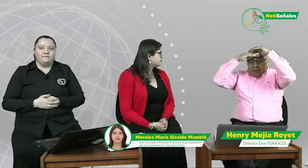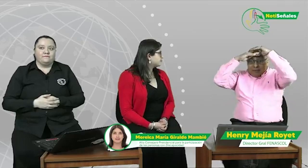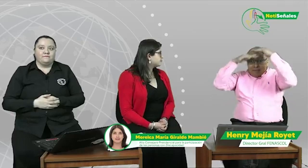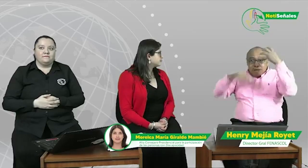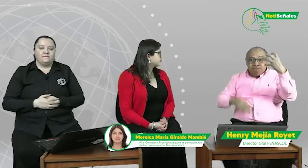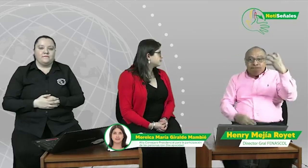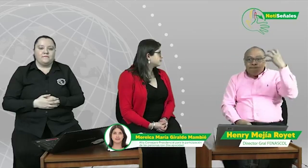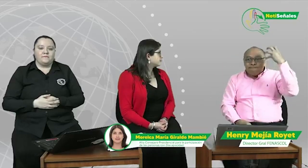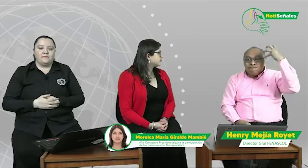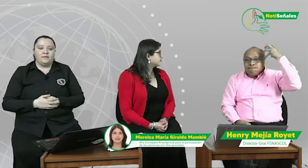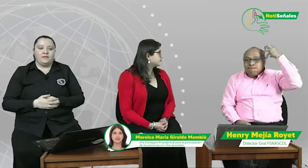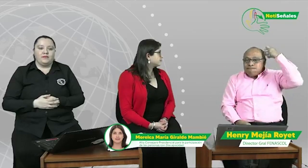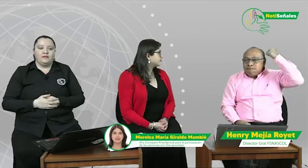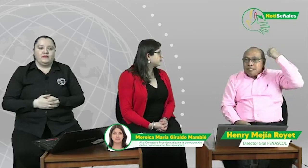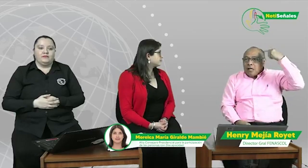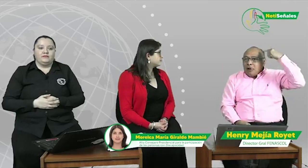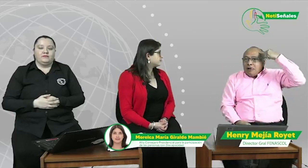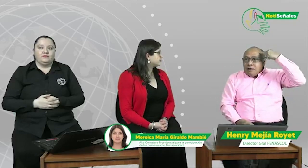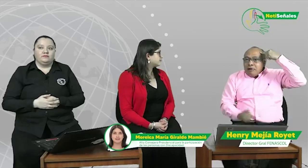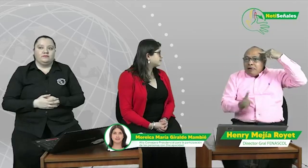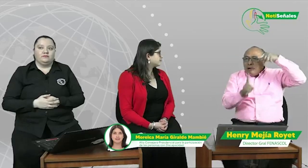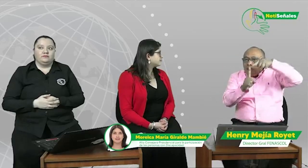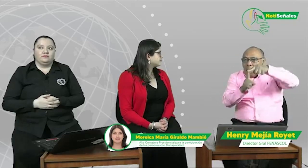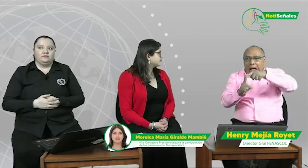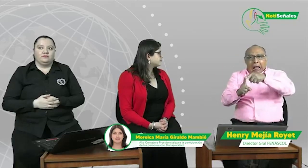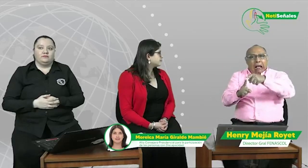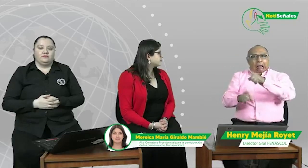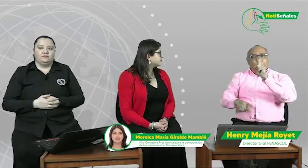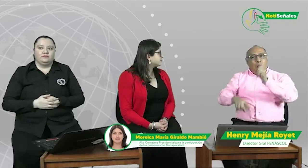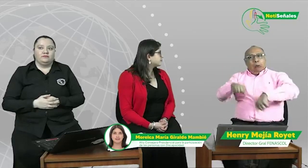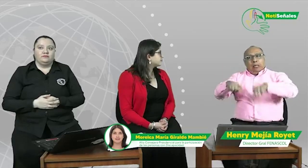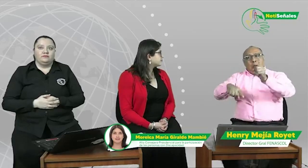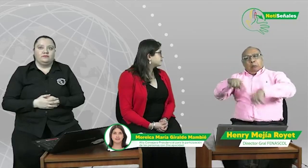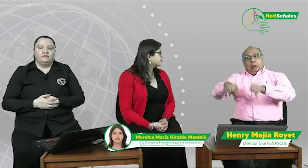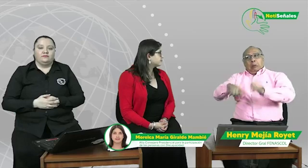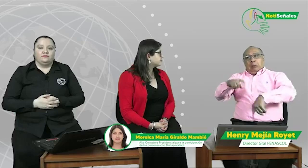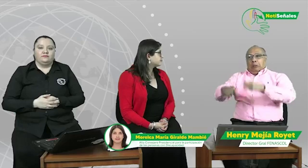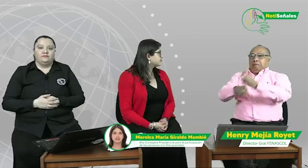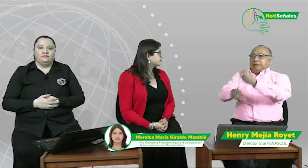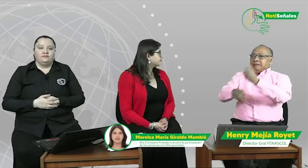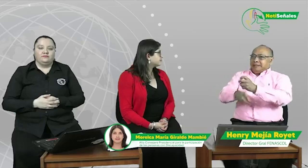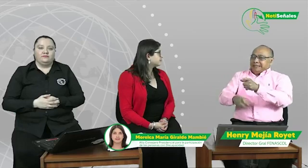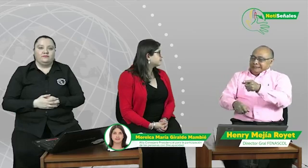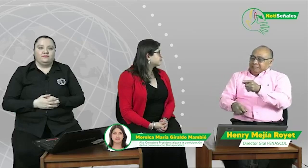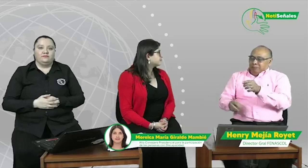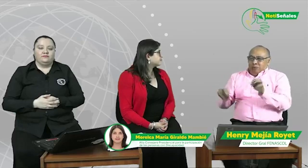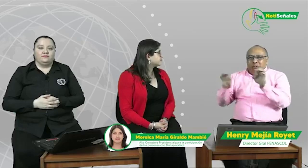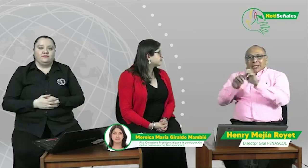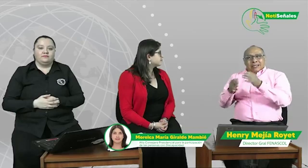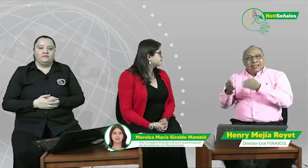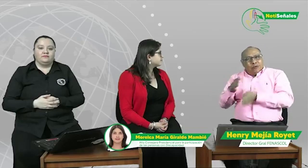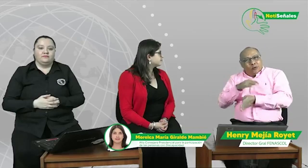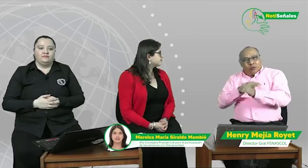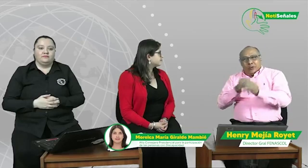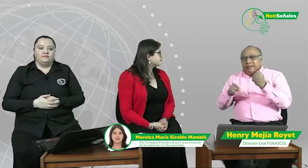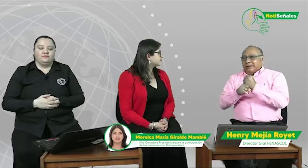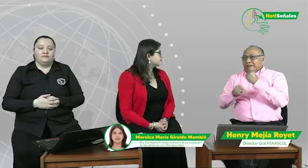pero que se quiten ese paradigma todavía, que es un paradigma que viene de hace muchísimo tiempo en el que la persona con discapacidad